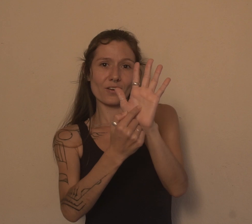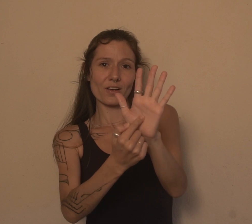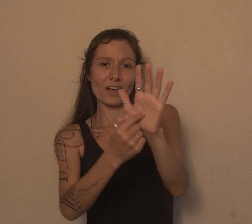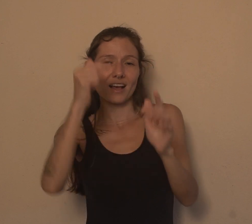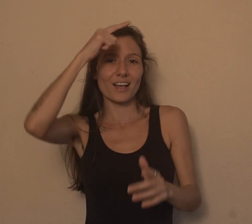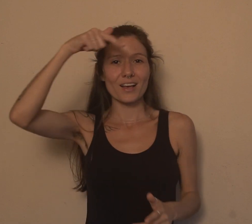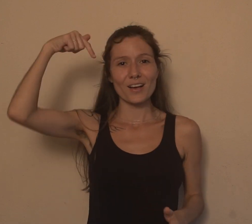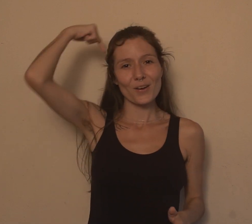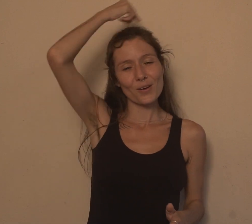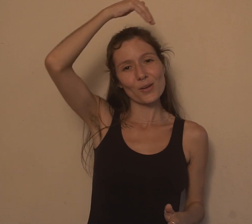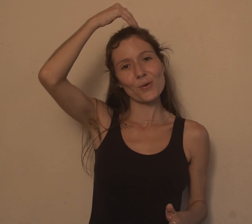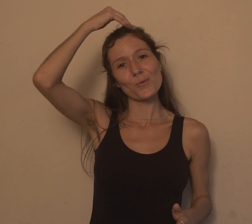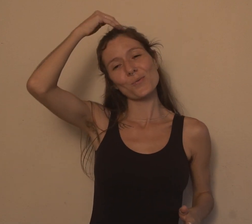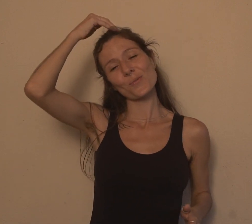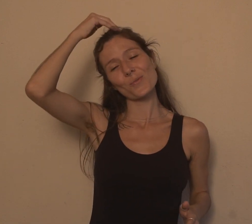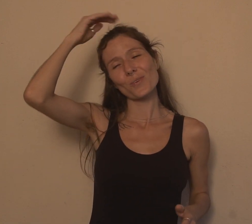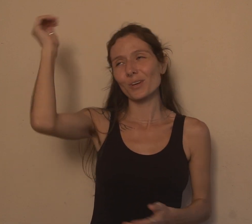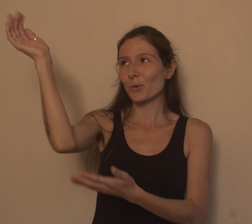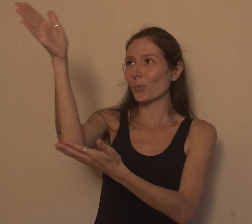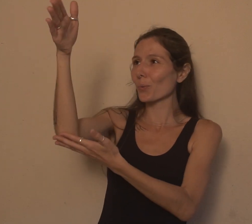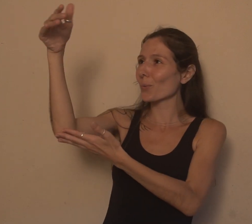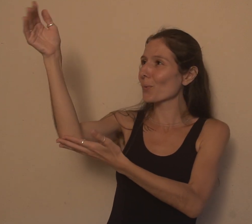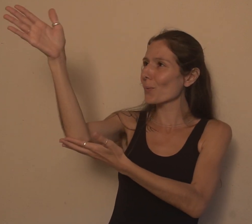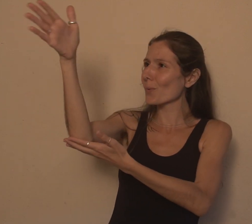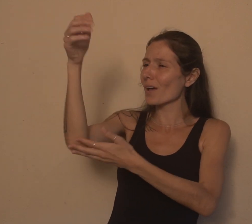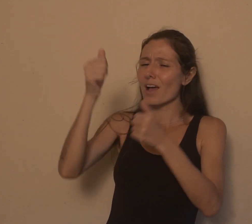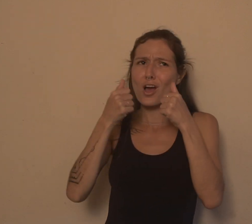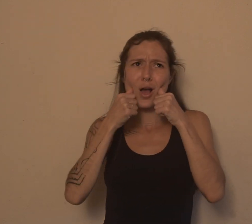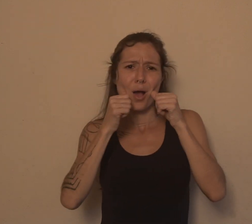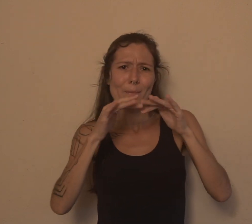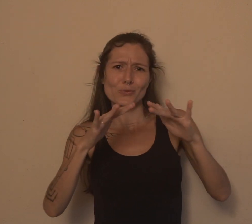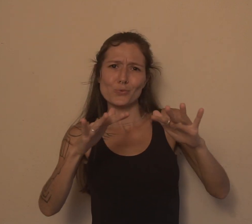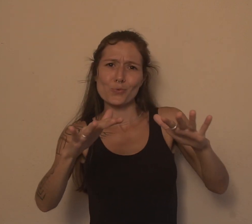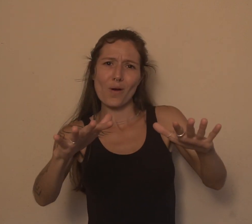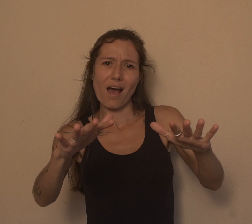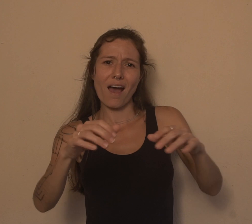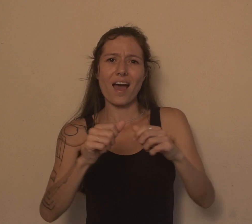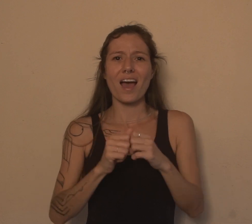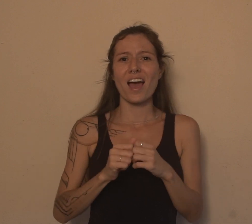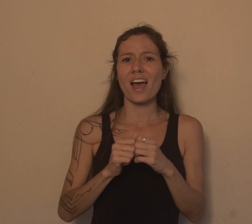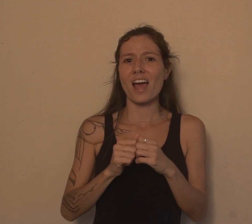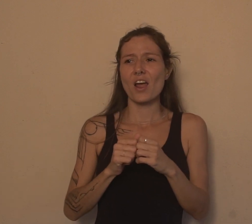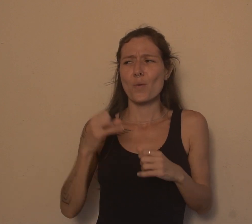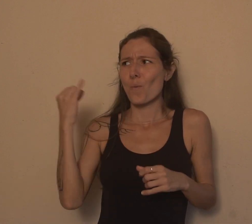A bandeira, um pedaço de tecido abençoado, que mais do que um objeto enfeitado e uma imagem desenhada,